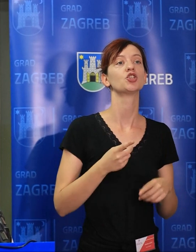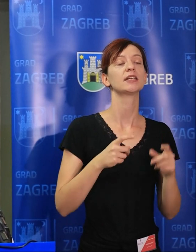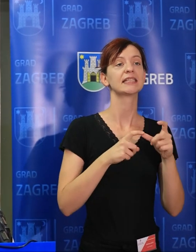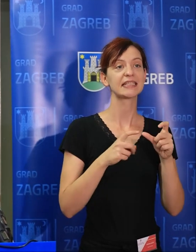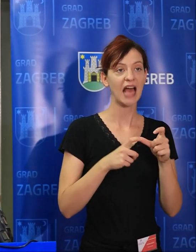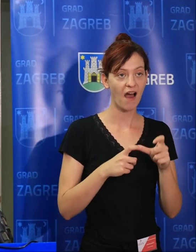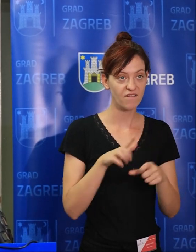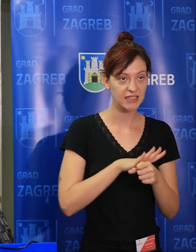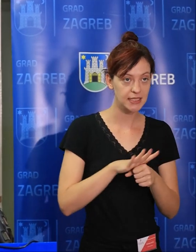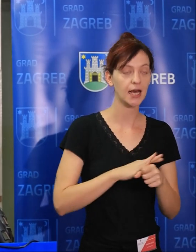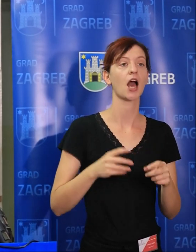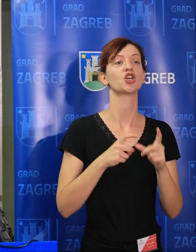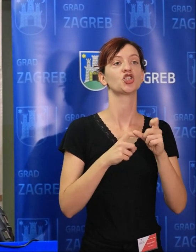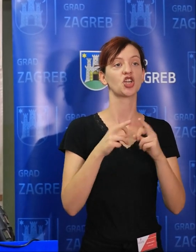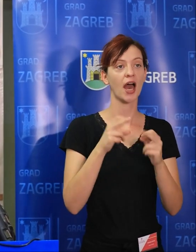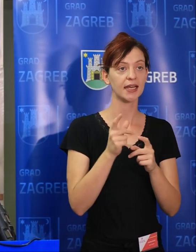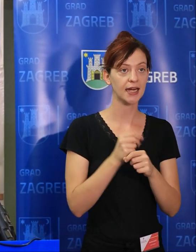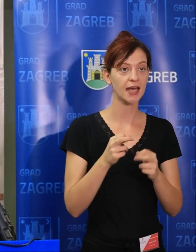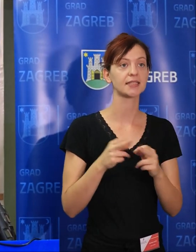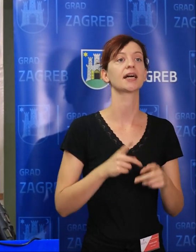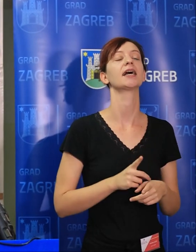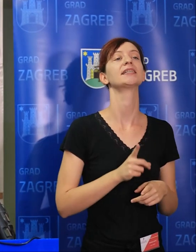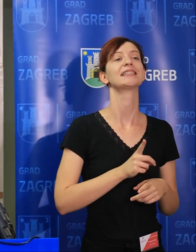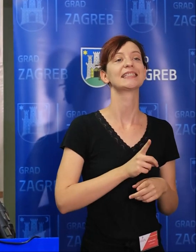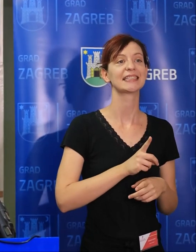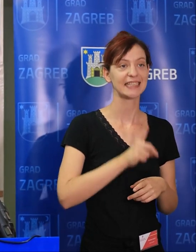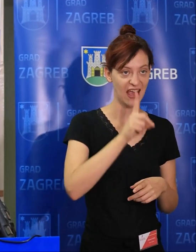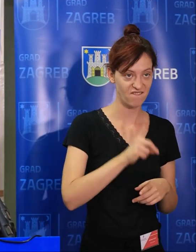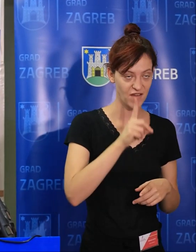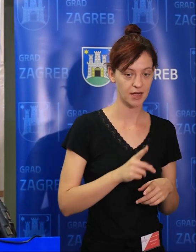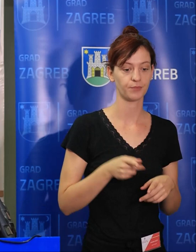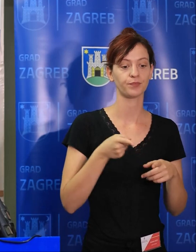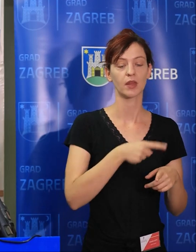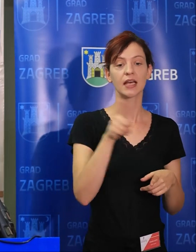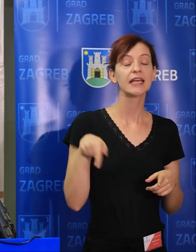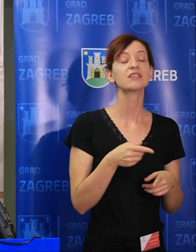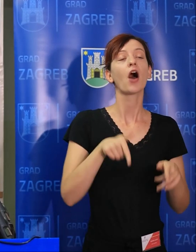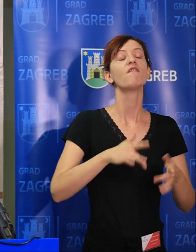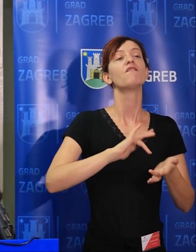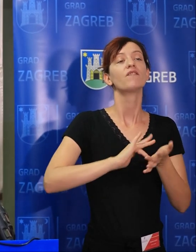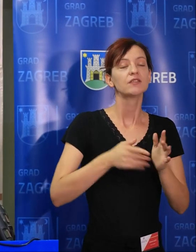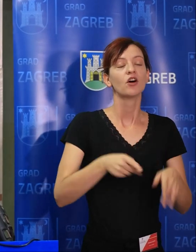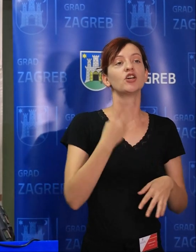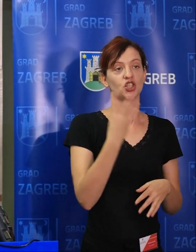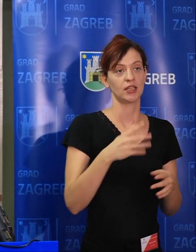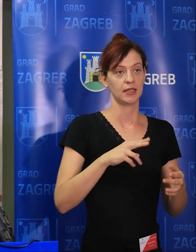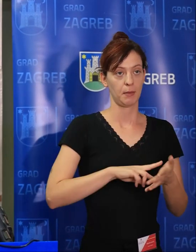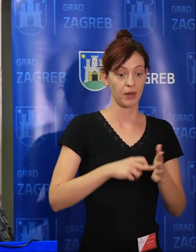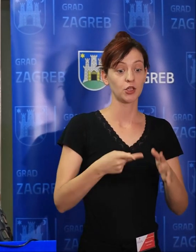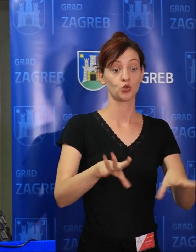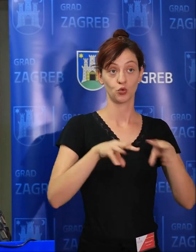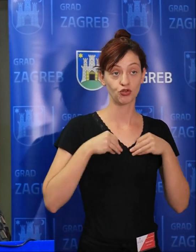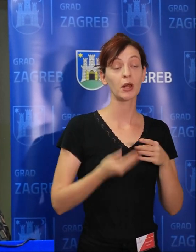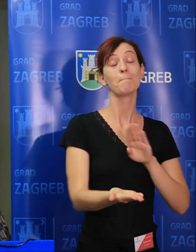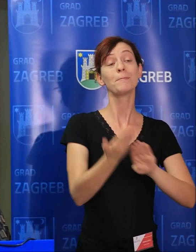Sjever. I tu imamo već neke... Znači, ova sva četiri plana su usvojena prije 15 godina od